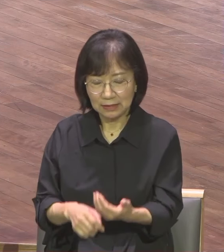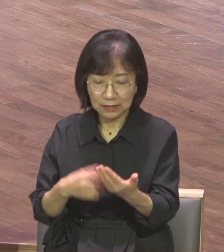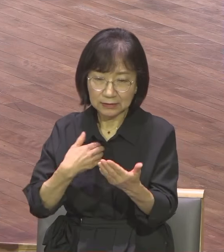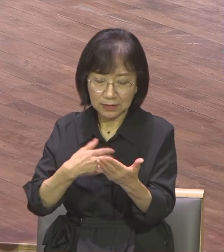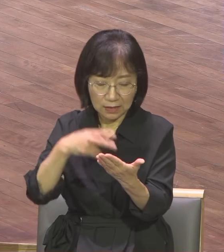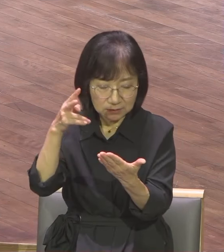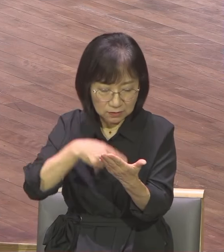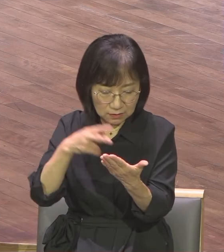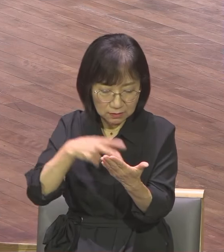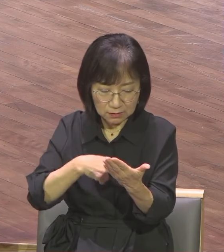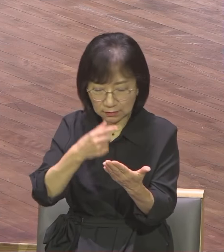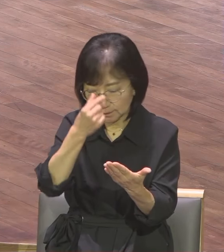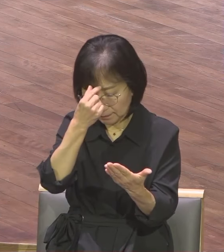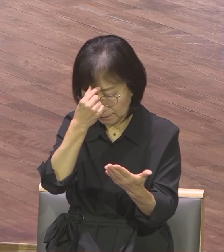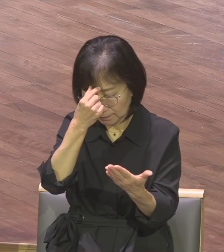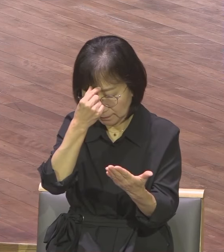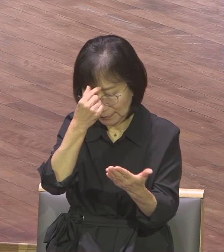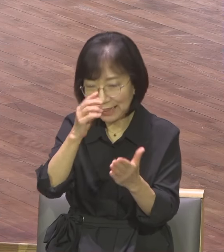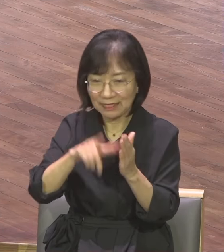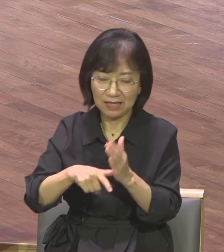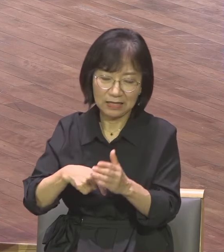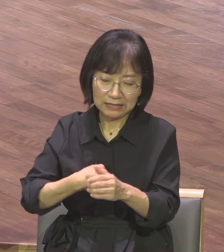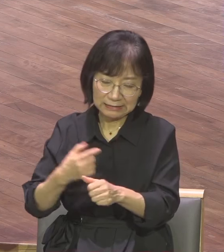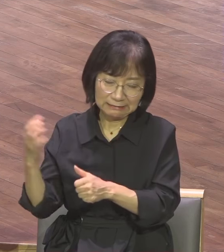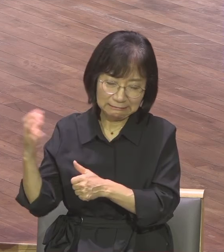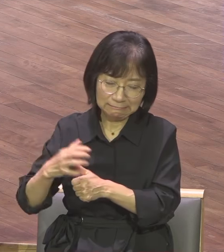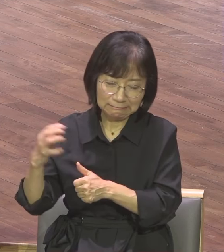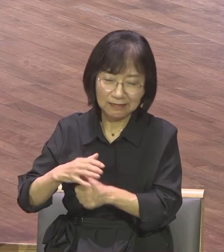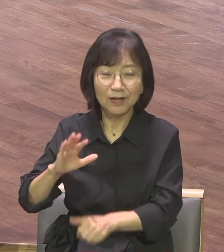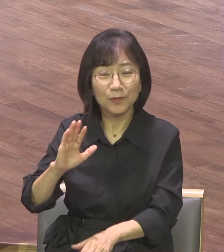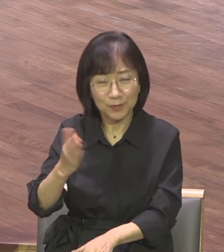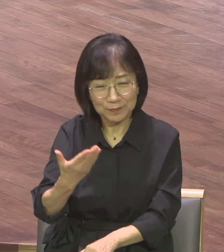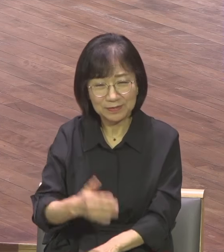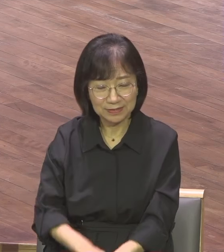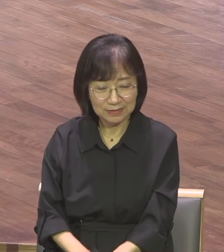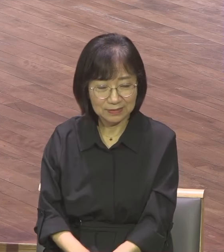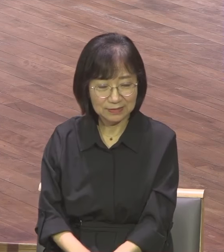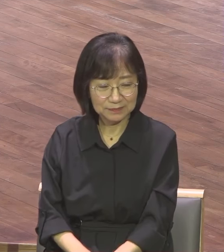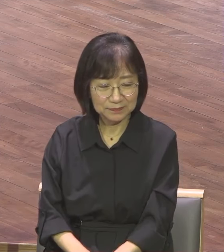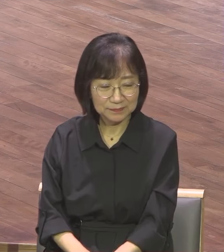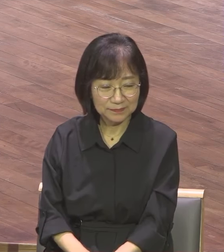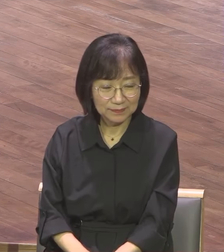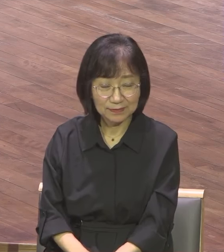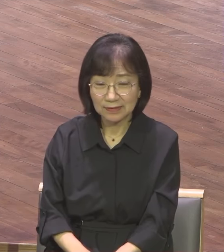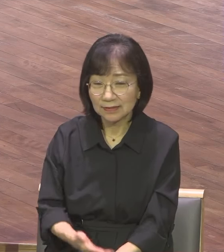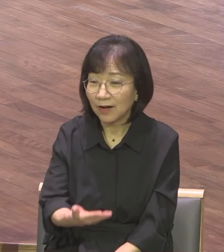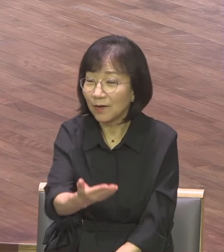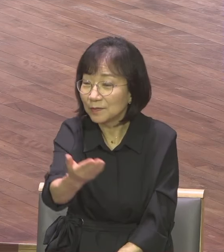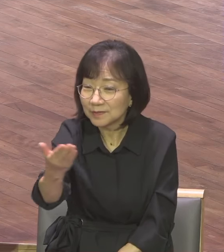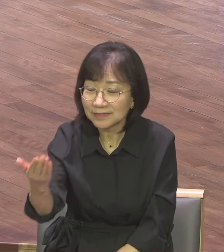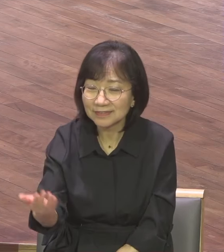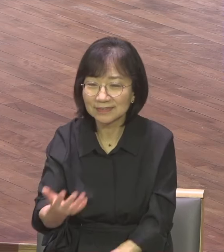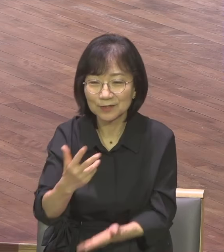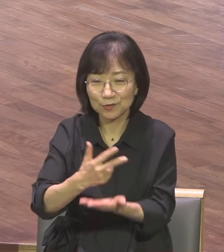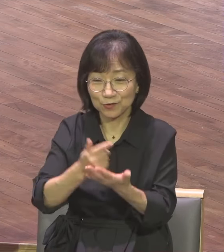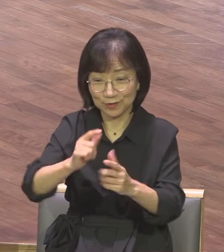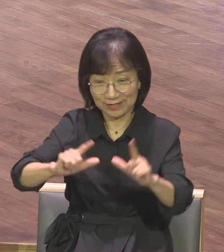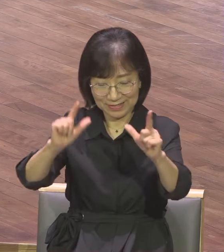나를 책망하는 것을 봐요 그래서 하나님 앞에 씁니다 여러분 강단을 통해 하나의 말씀이